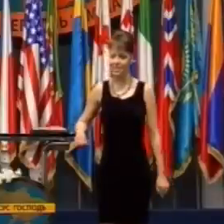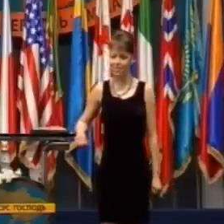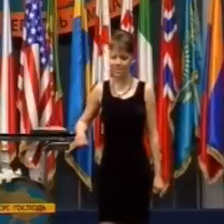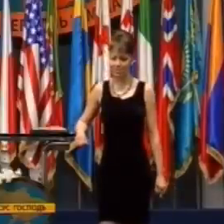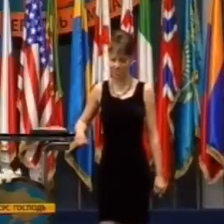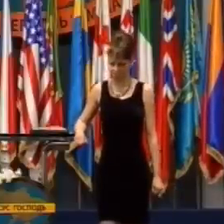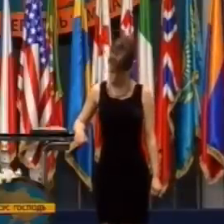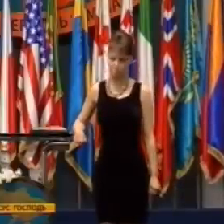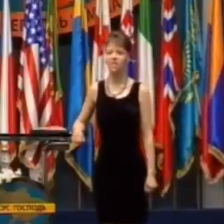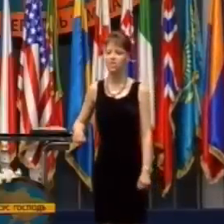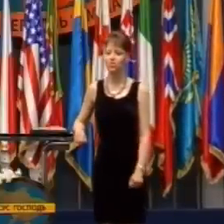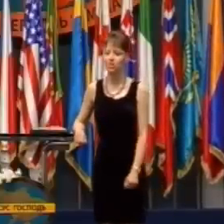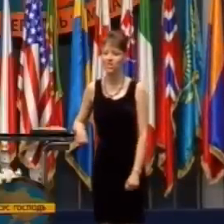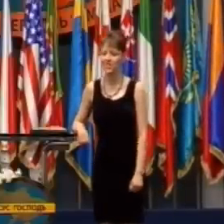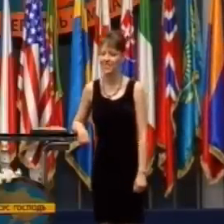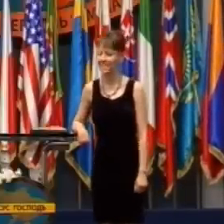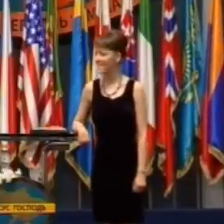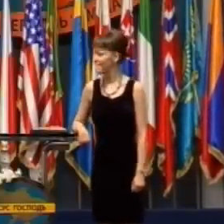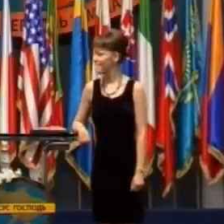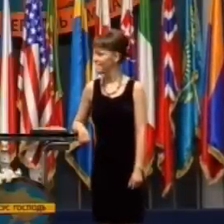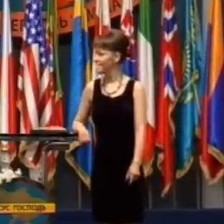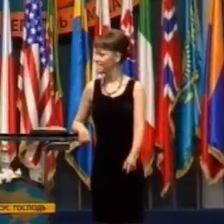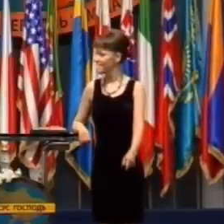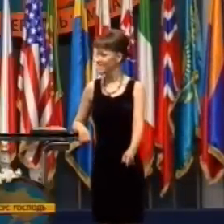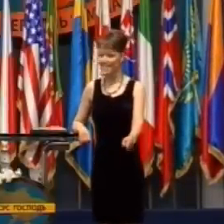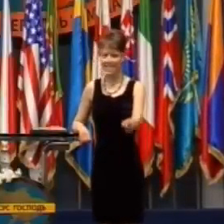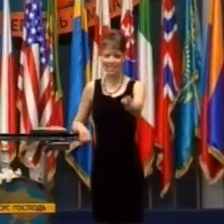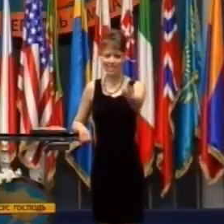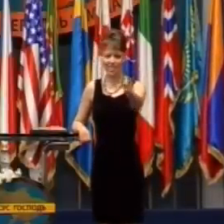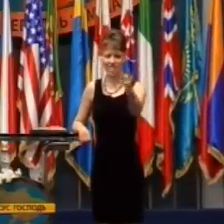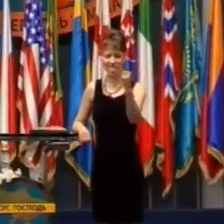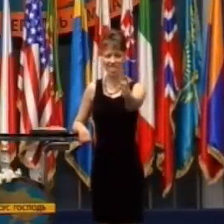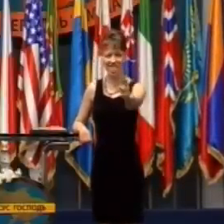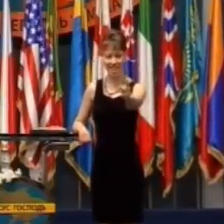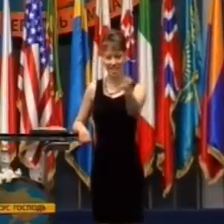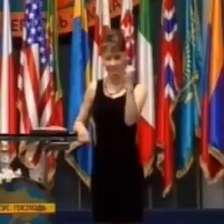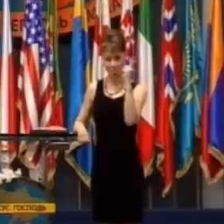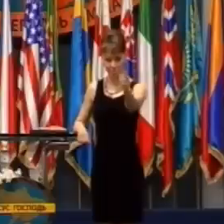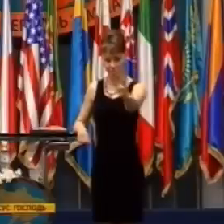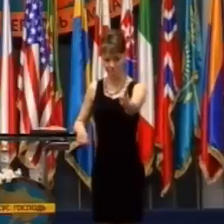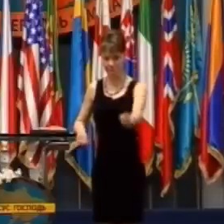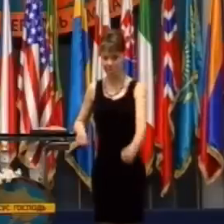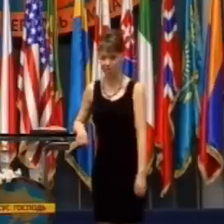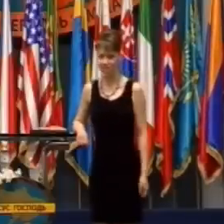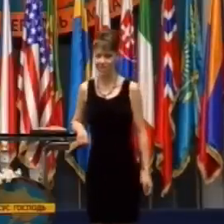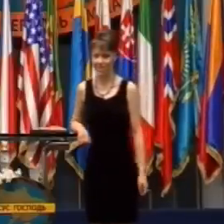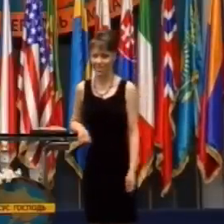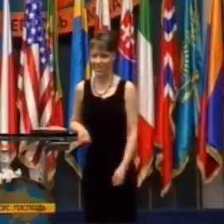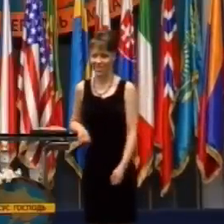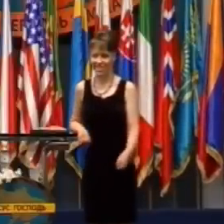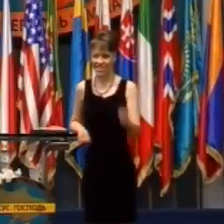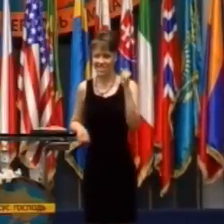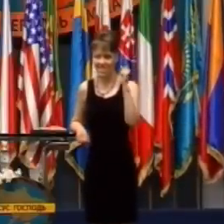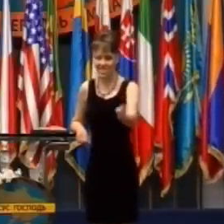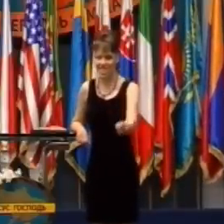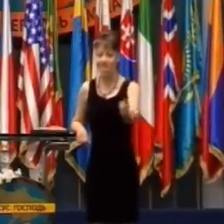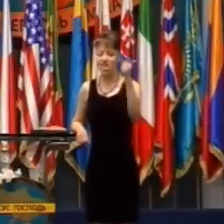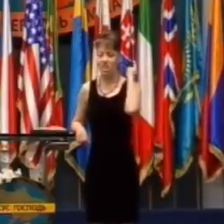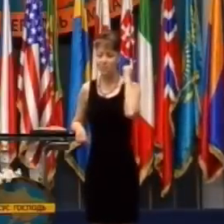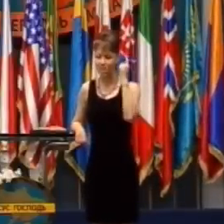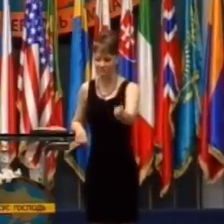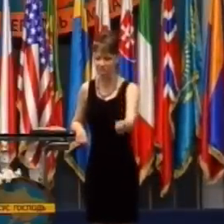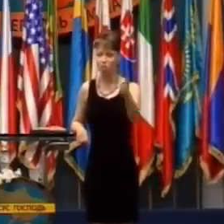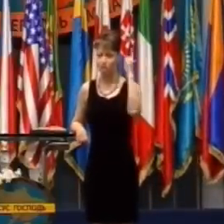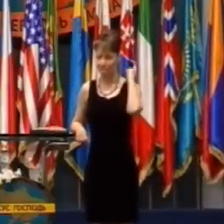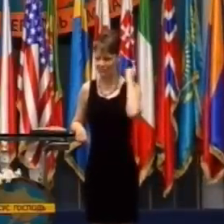dupla si nohou a povedala, nie, neurobiš to. Ty